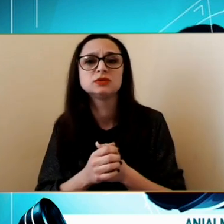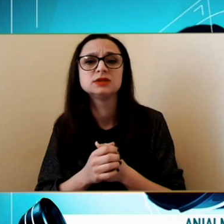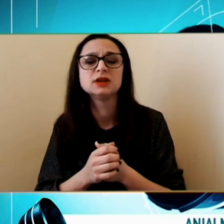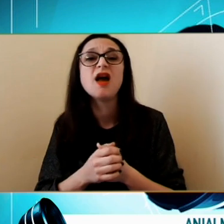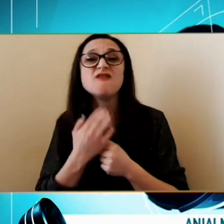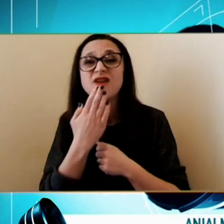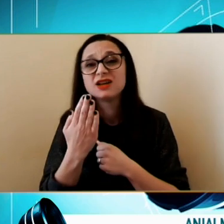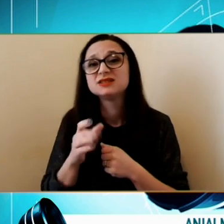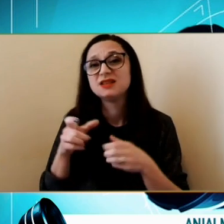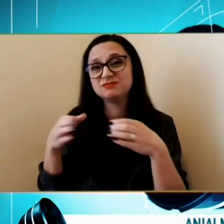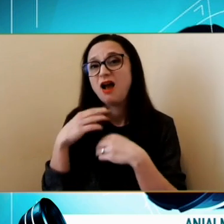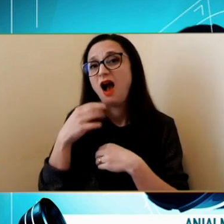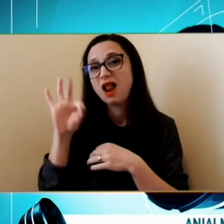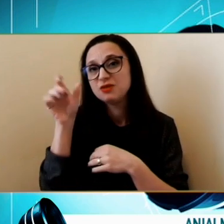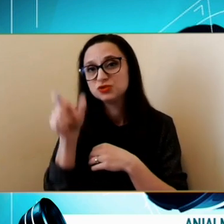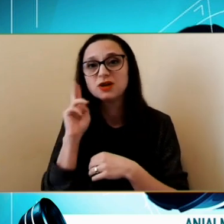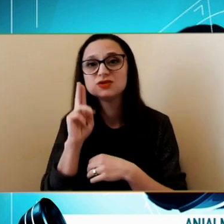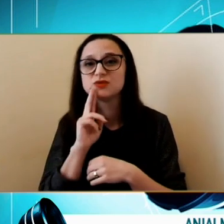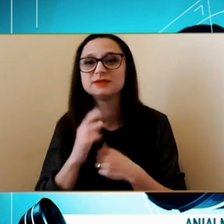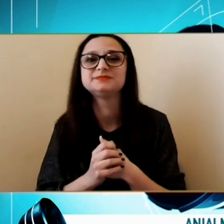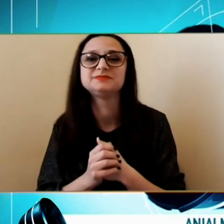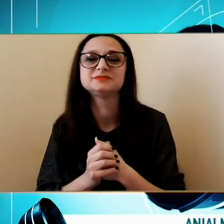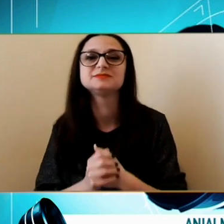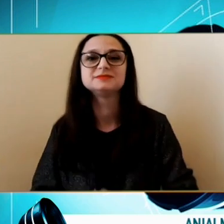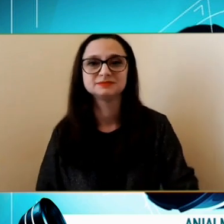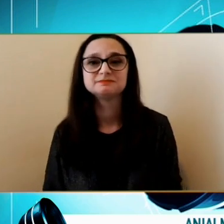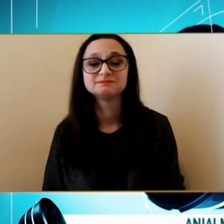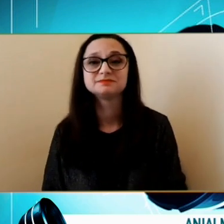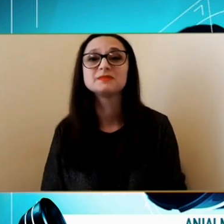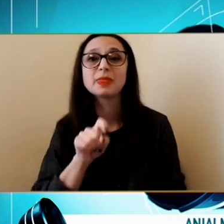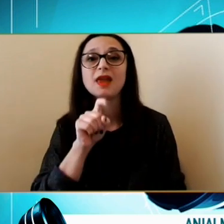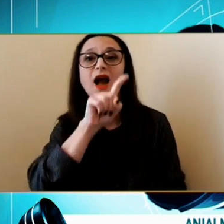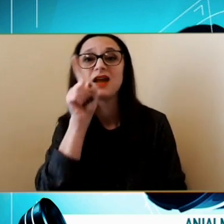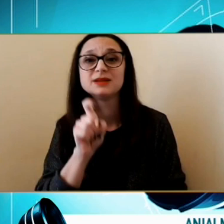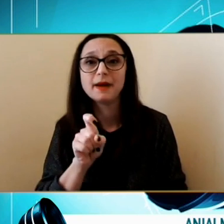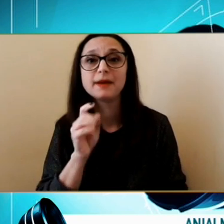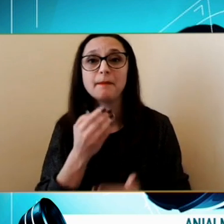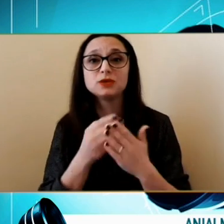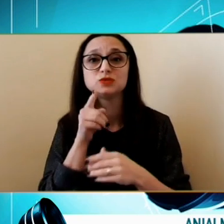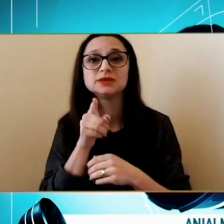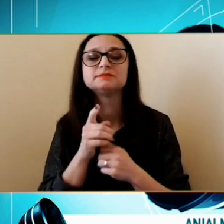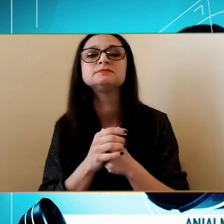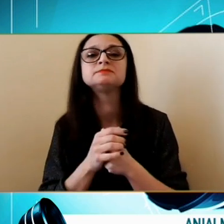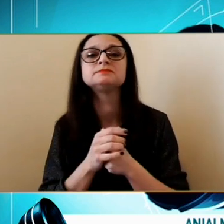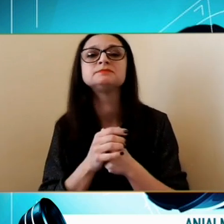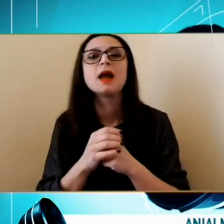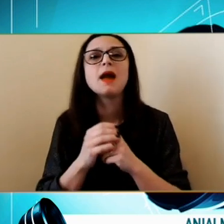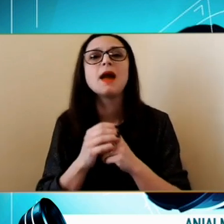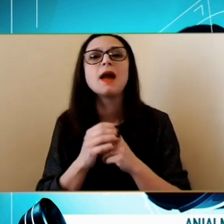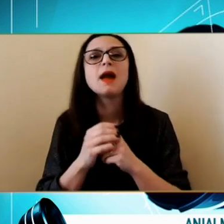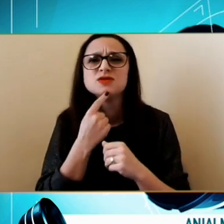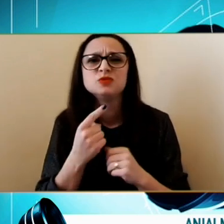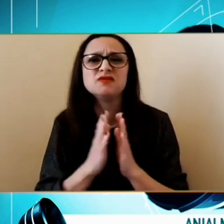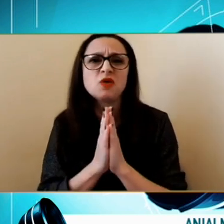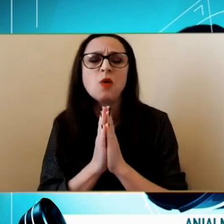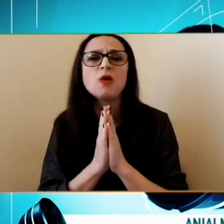Spuneți-mi vă Stimată doamnă În trecut Înainte de acest